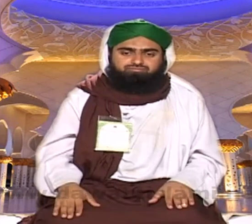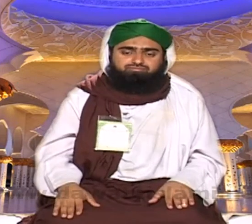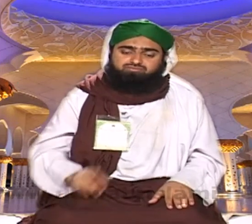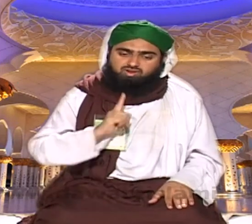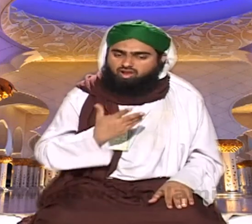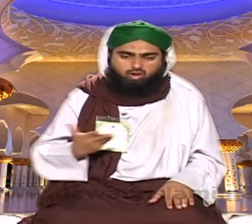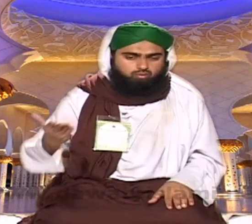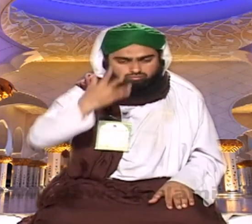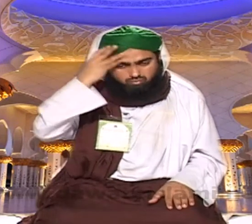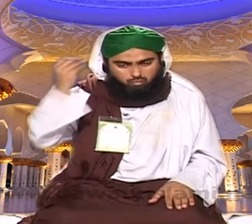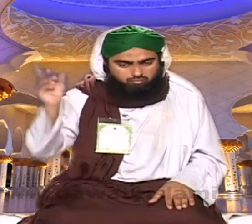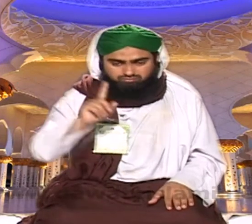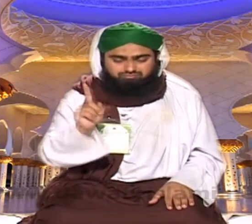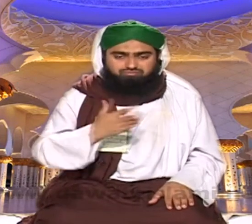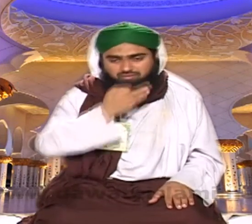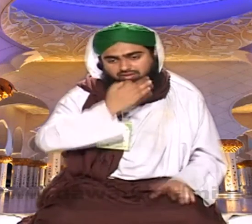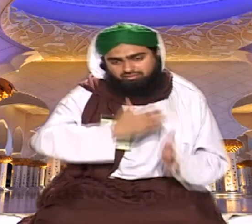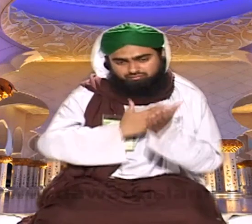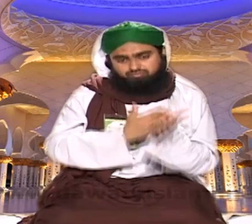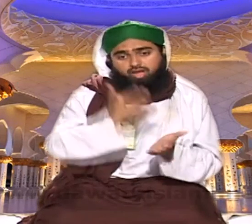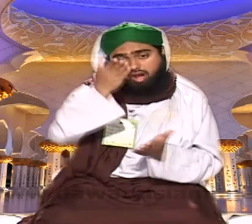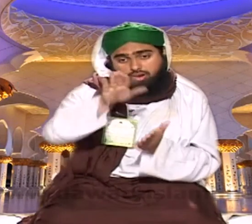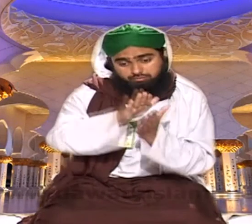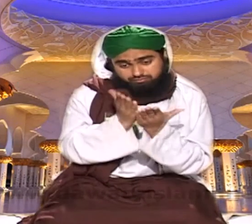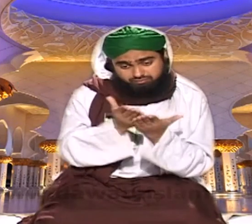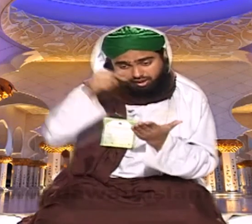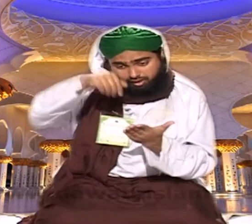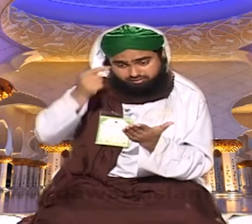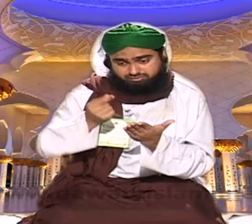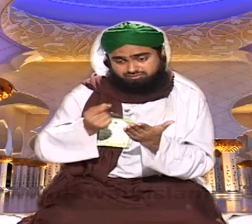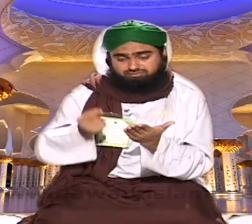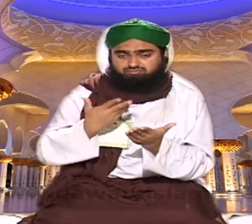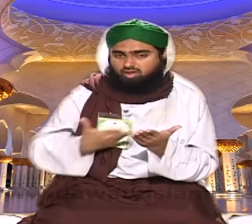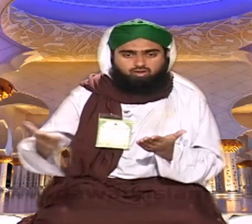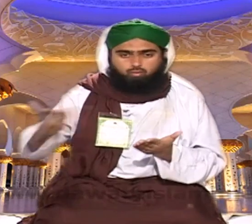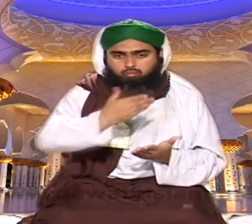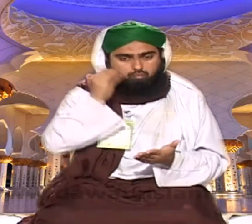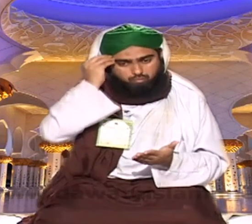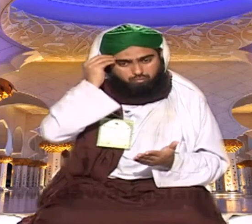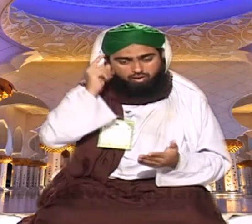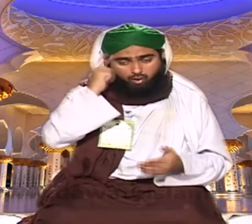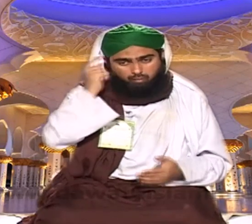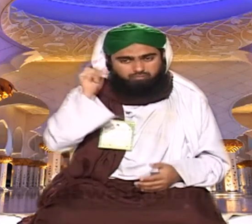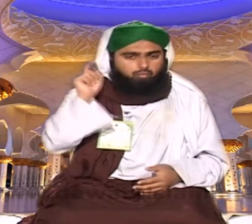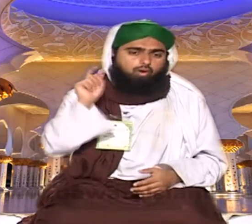آپ دائری بنائیں دیکھیں حافظہ سب کا کمزور راج کر وہ بذرگوں سے سنا ہے امام شاپری رحمت اللہ لے کا قول